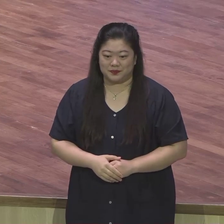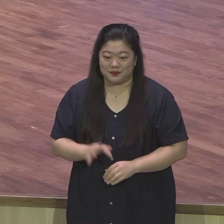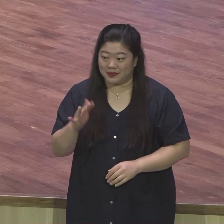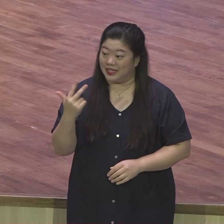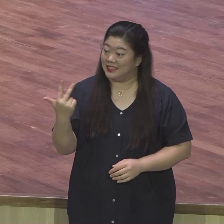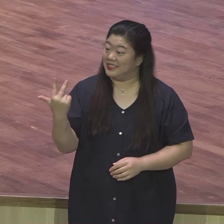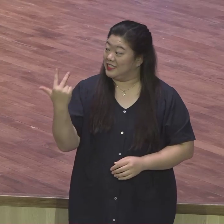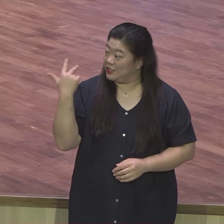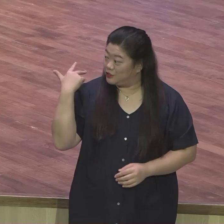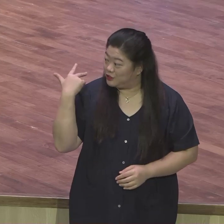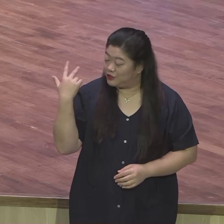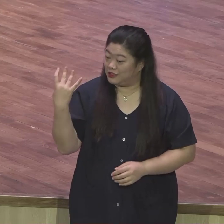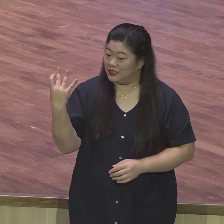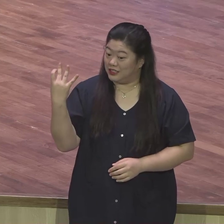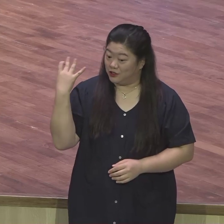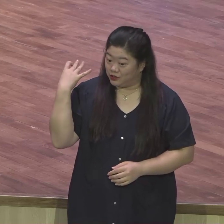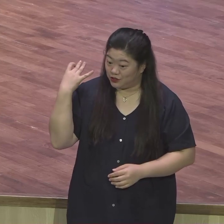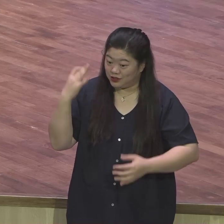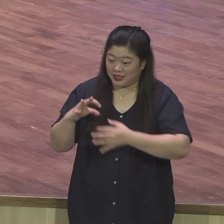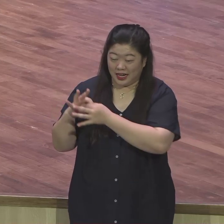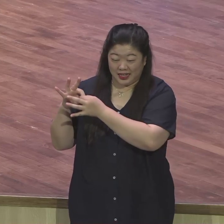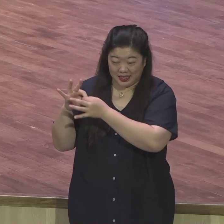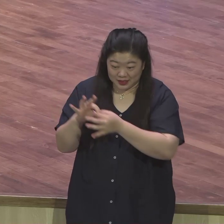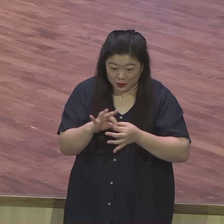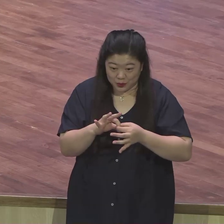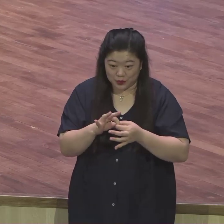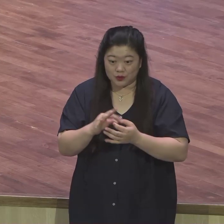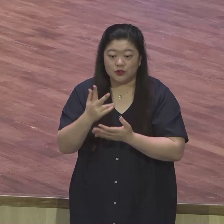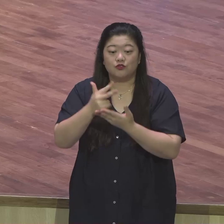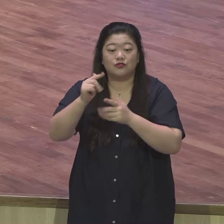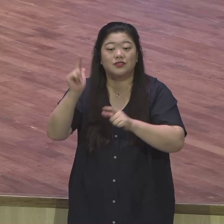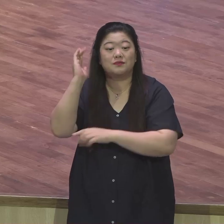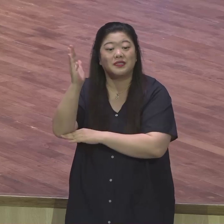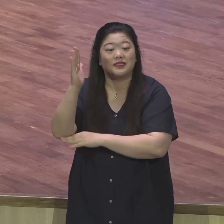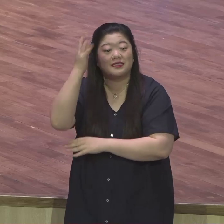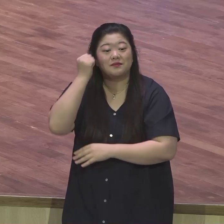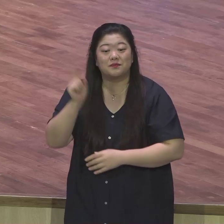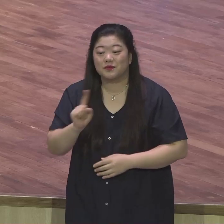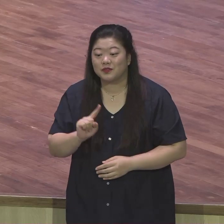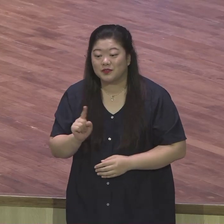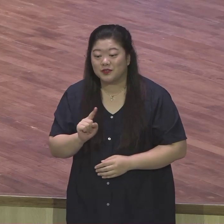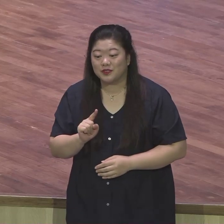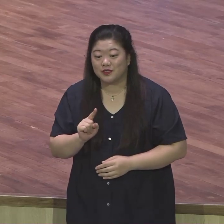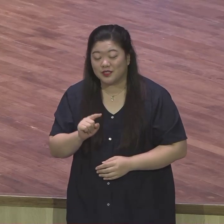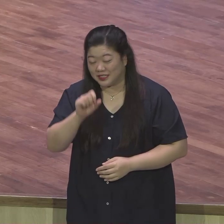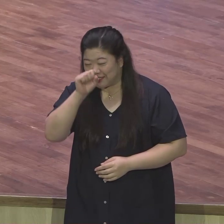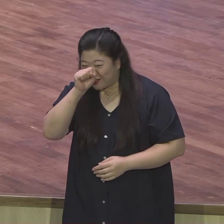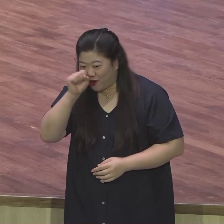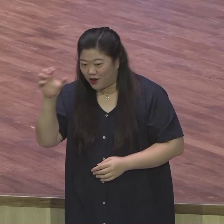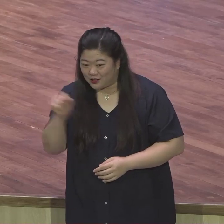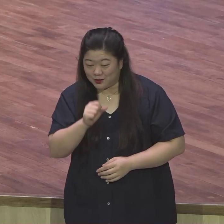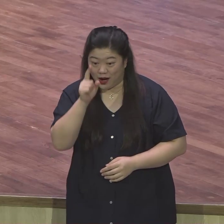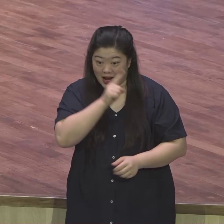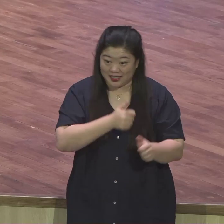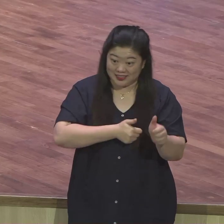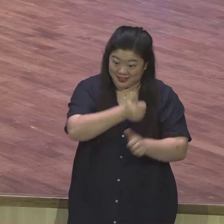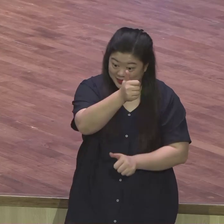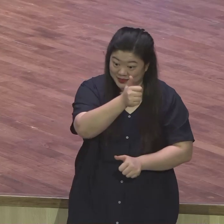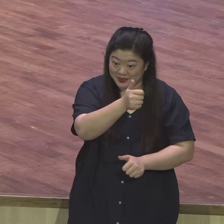강단 말씀을 통하여 선으로 악을 이기는 삶을 살아라. 영적 재창조의 삶을